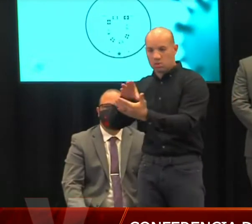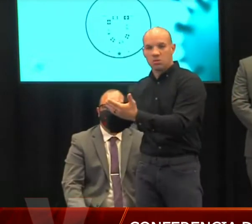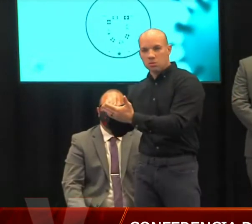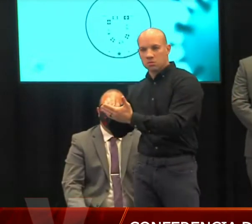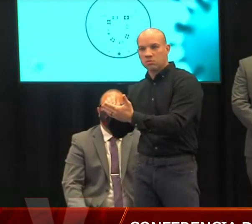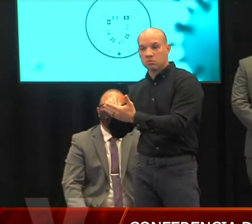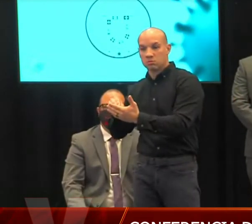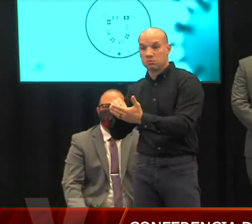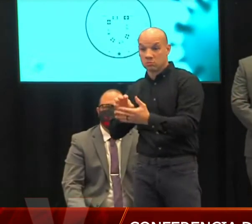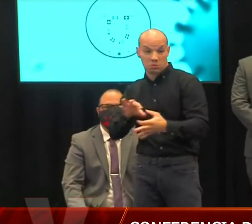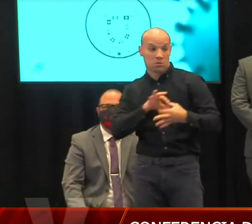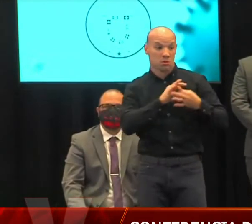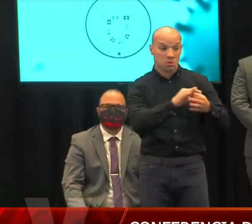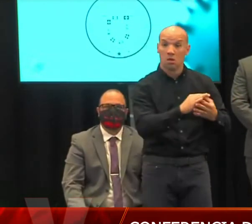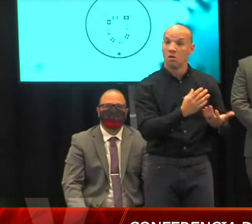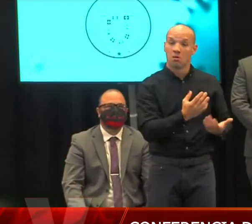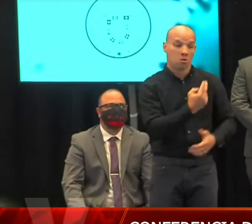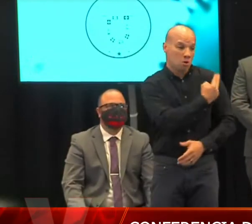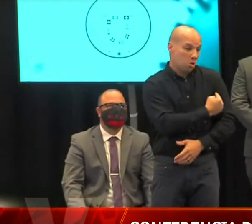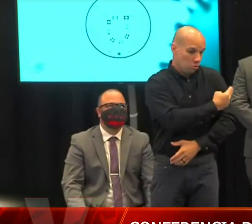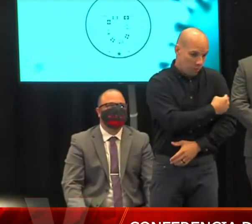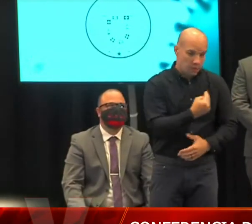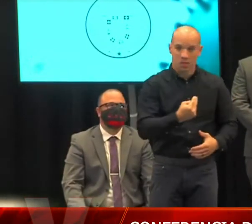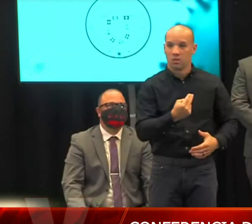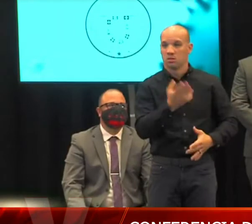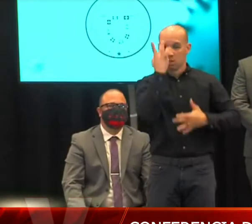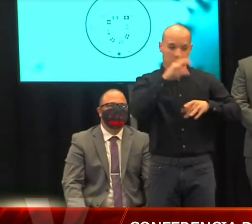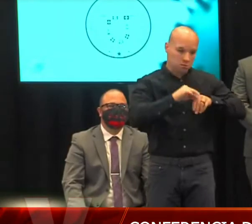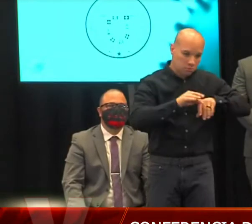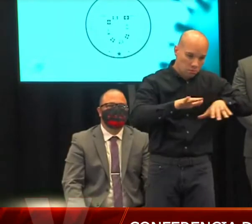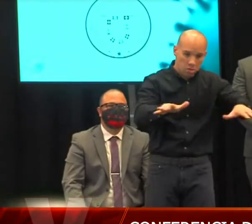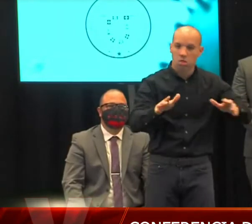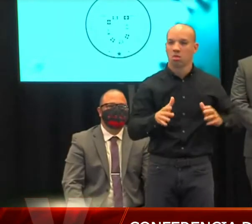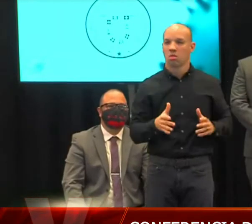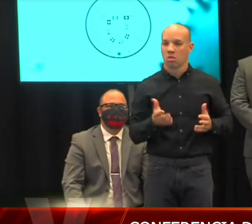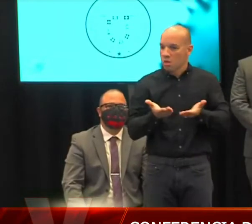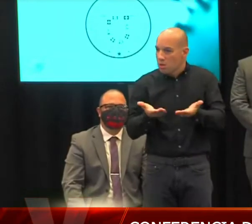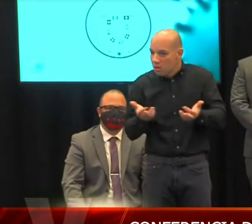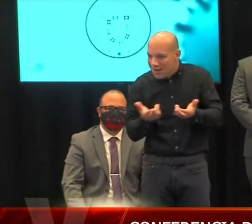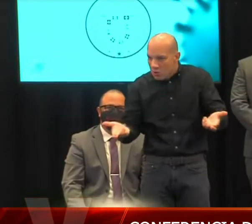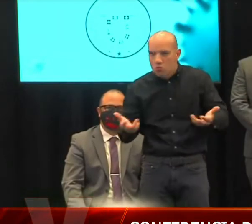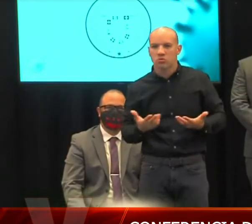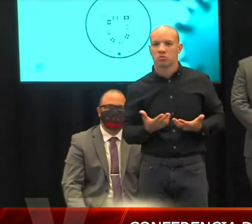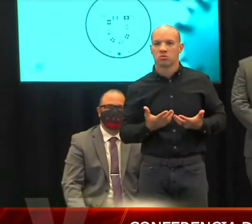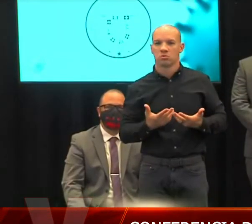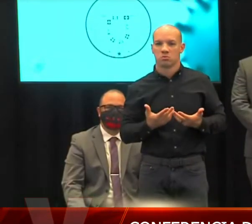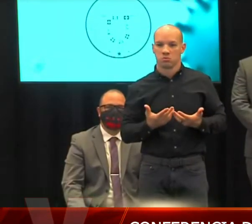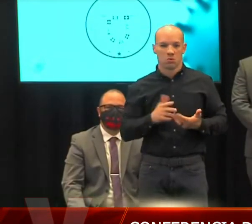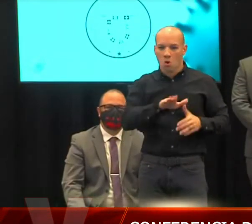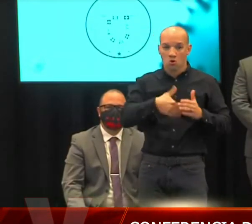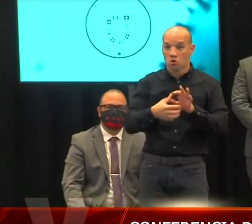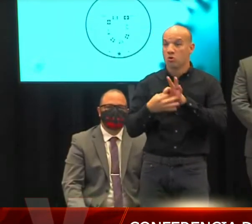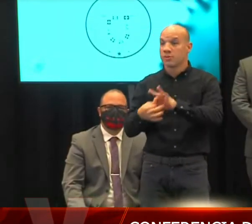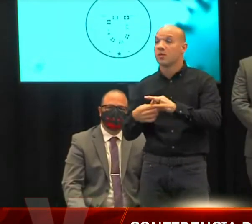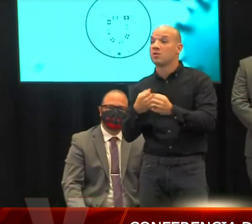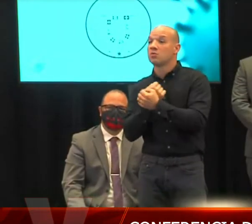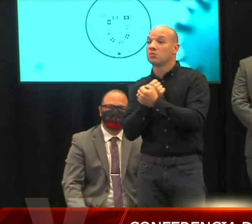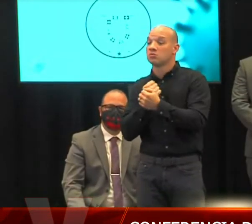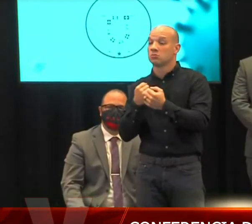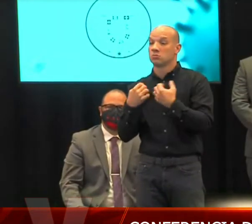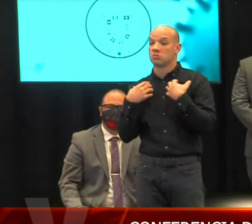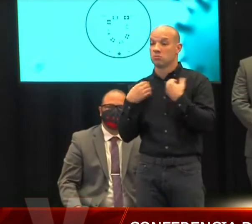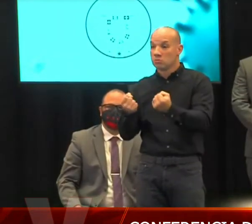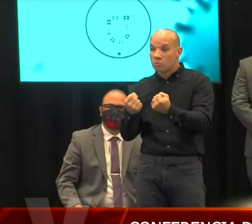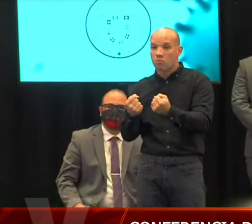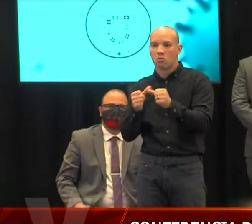con el hospital, con los recursos, con todo lo que tiene que ver con la protección para todos los ciudadanos. Así que es un modelo